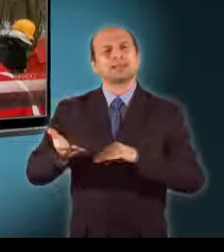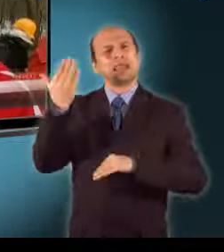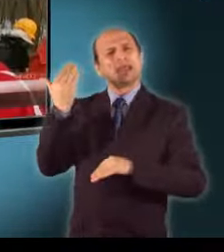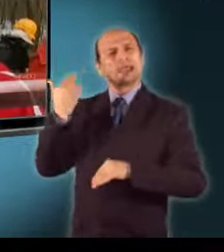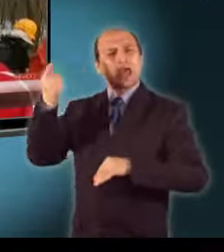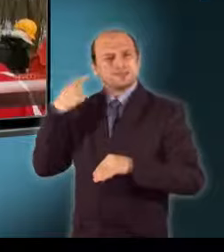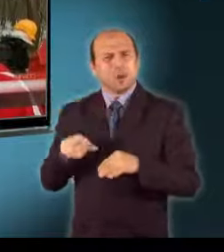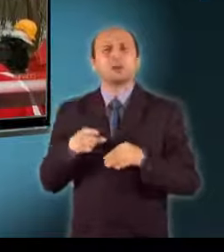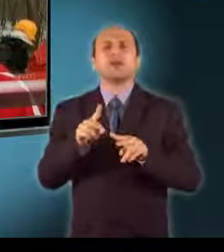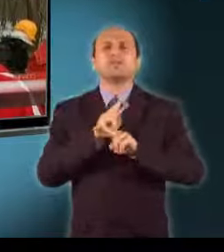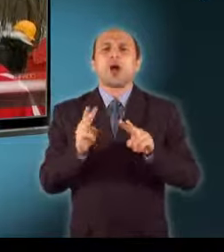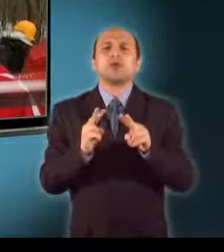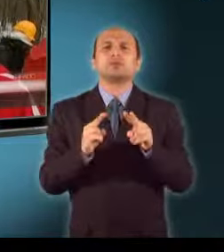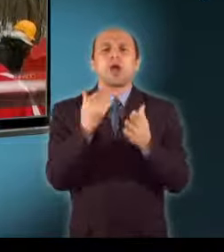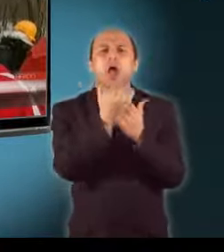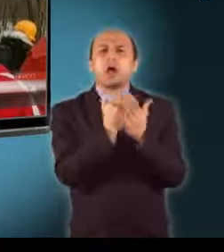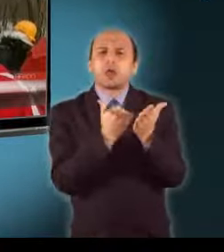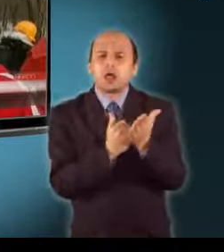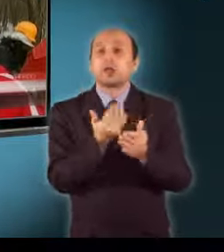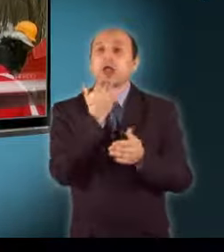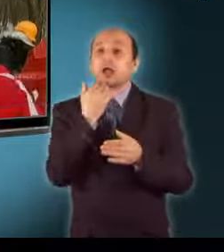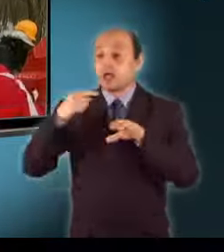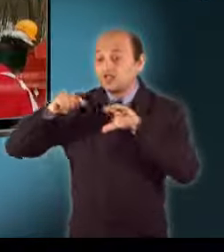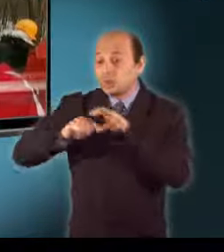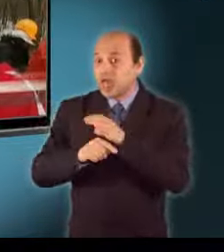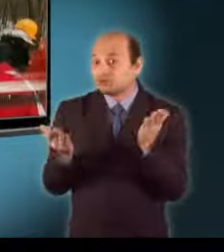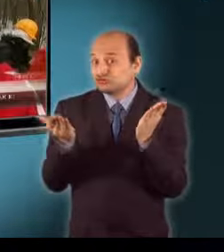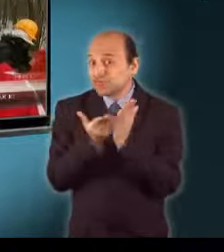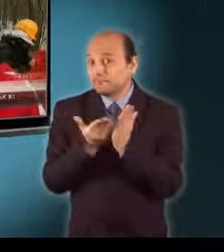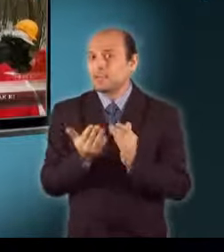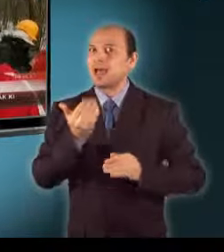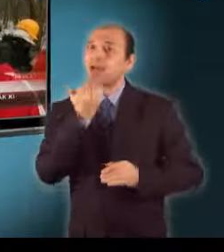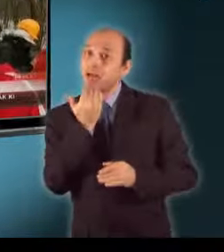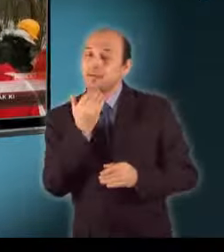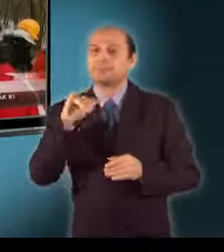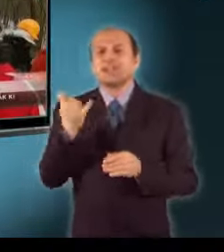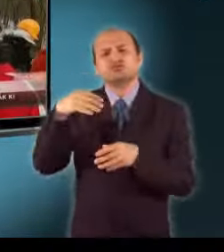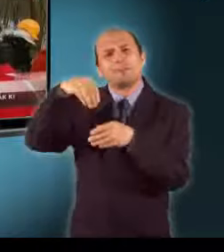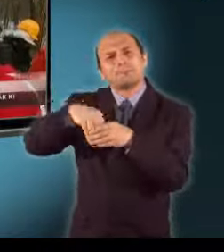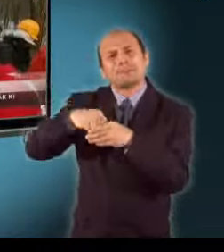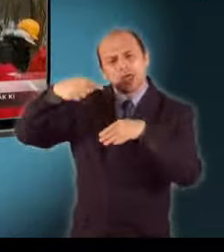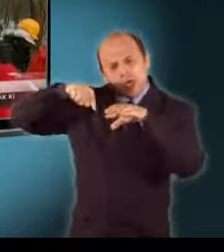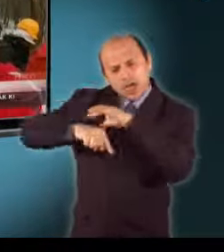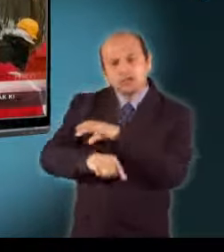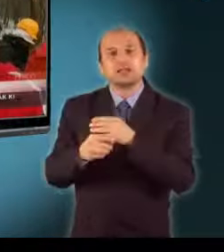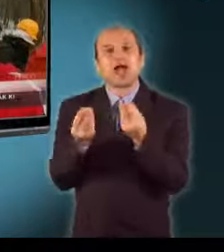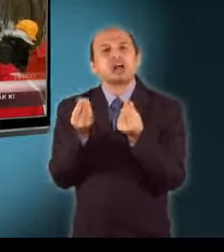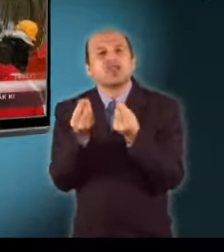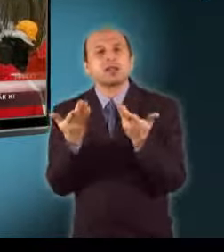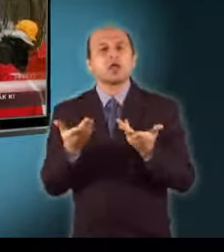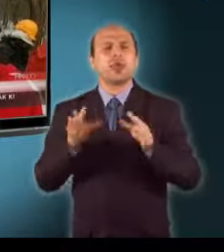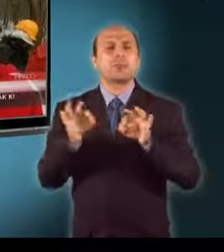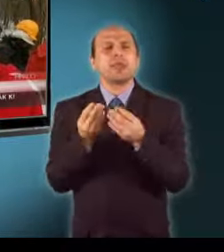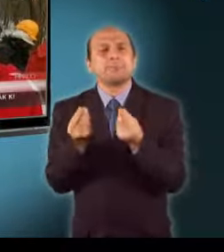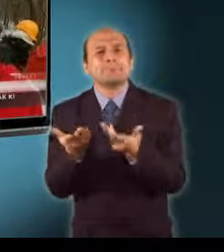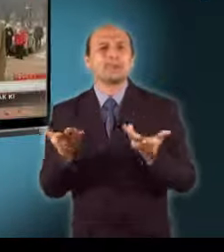adatok helyességéről meggyőződjük. Másrészt pedig, hogy az ásványi anyagnak mind a mennyiségét, mind a minőségéről pontosabb